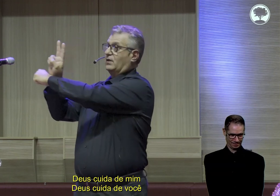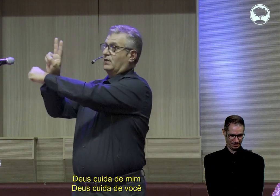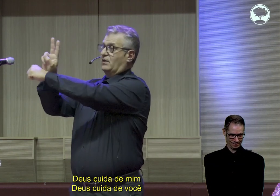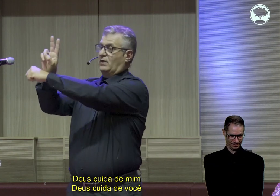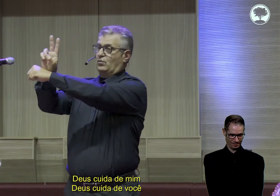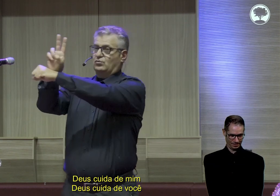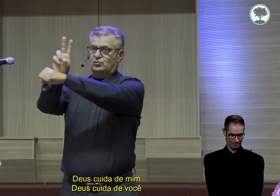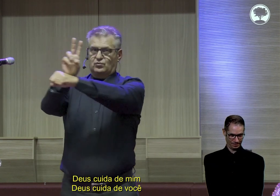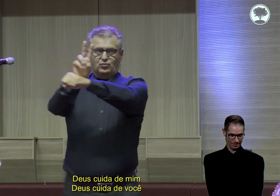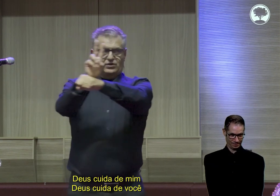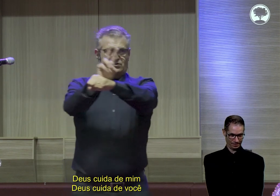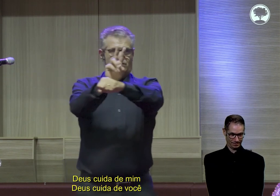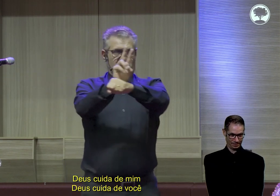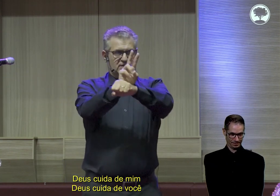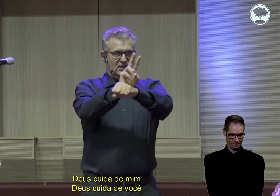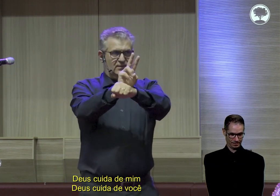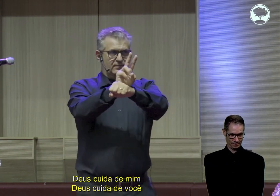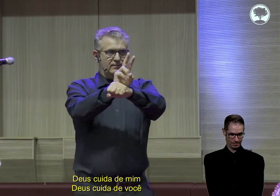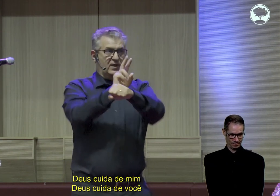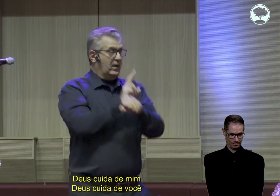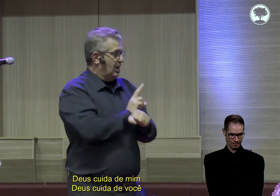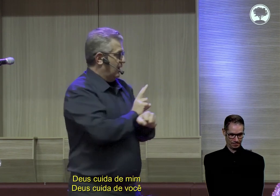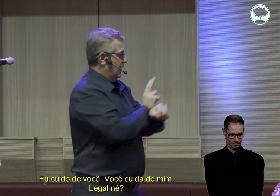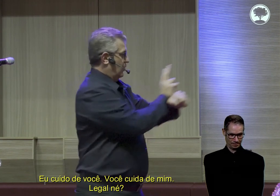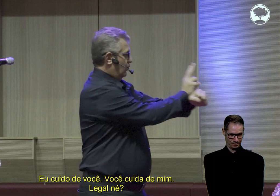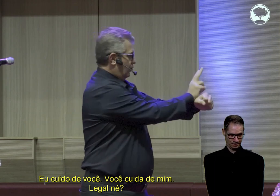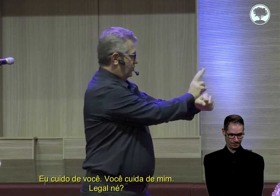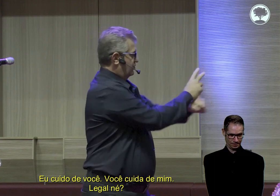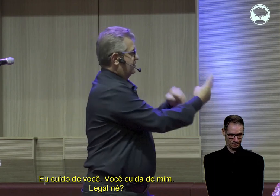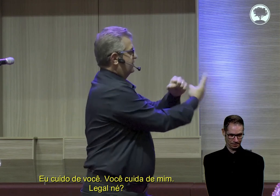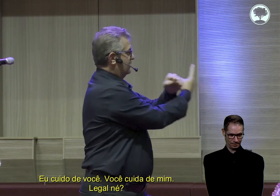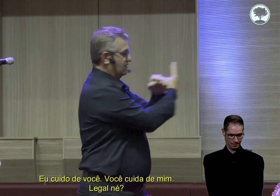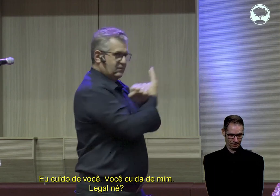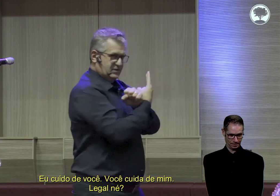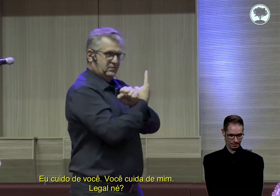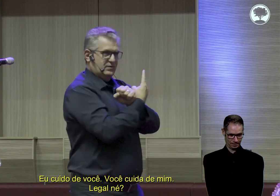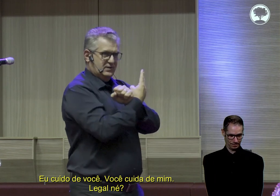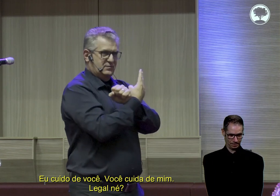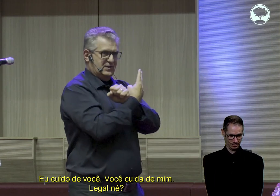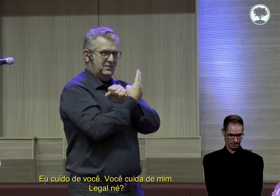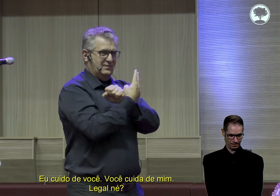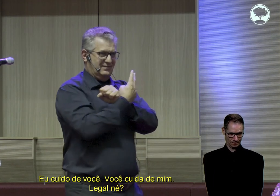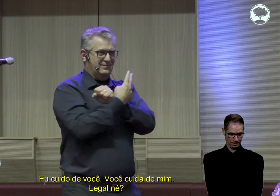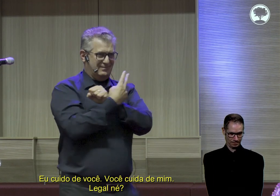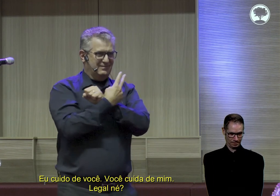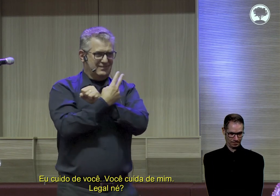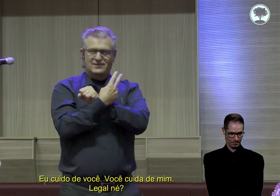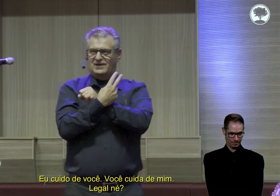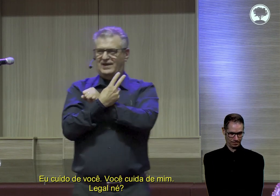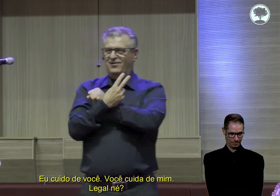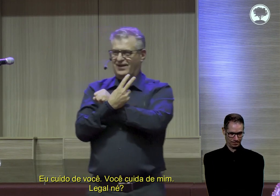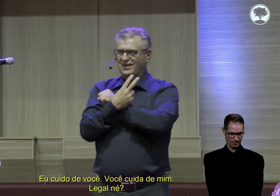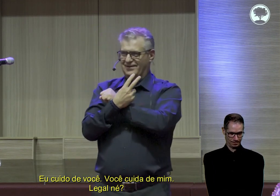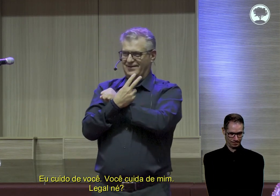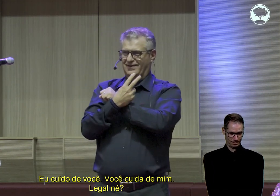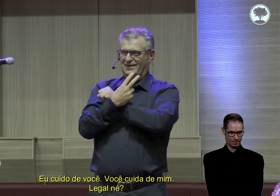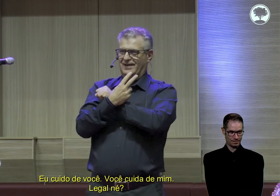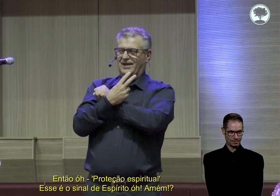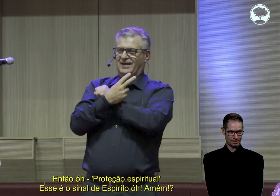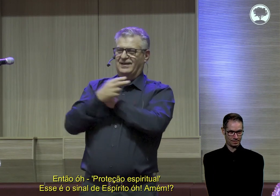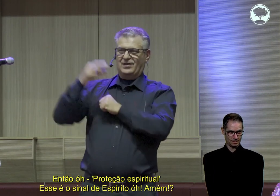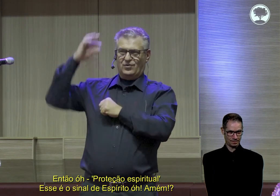mim. Deus cuida de você. Eu cuido de você, você cuida de mim. Legal, né?